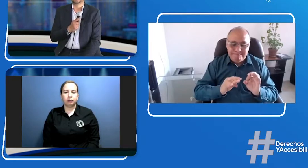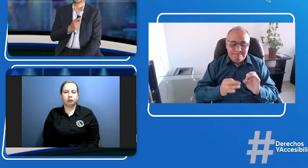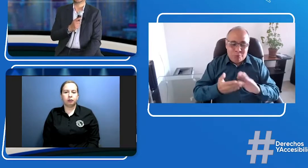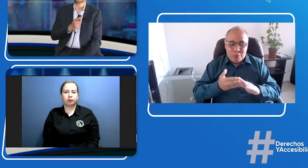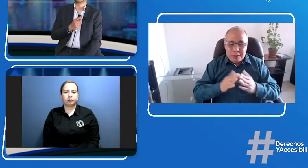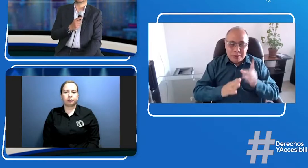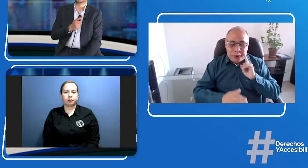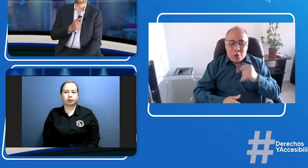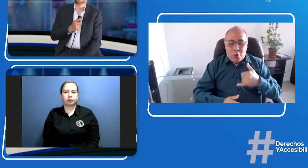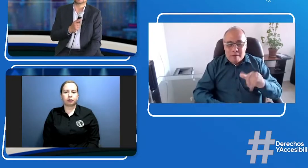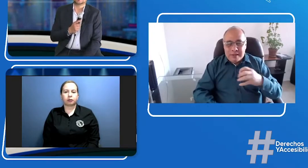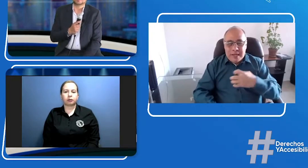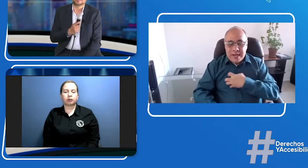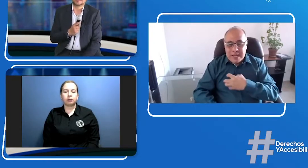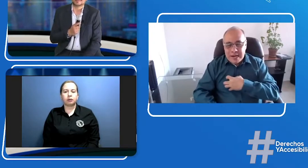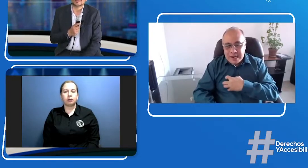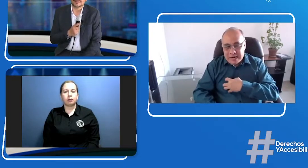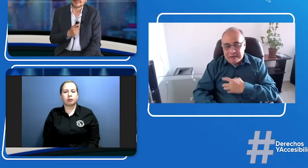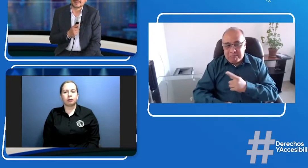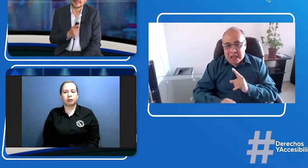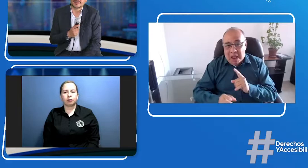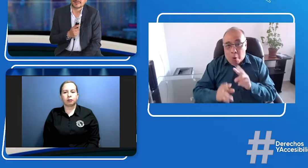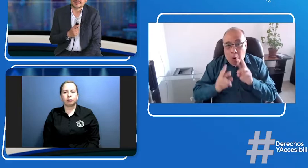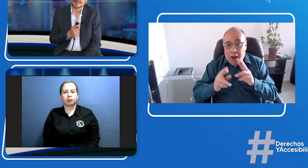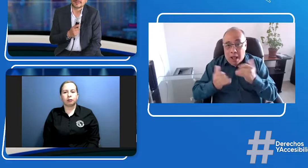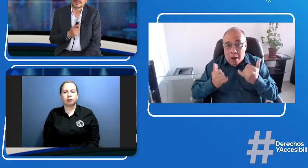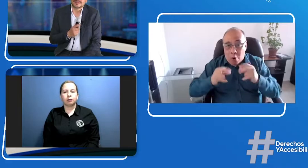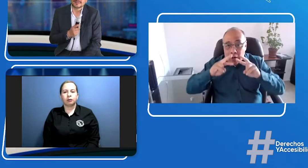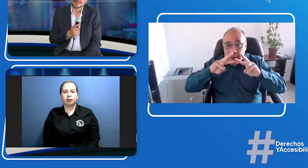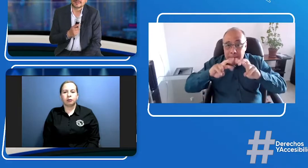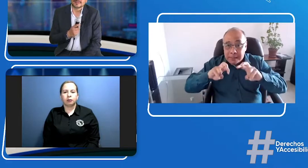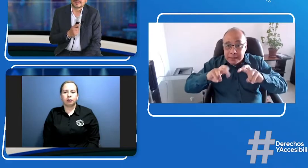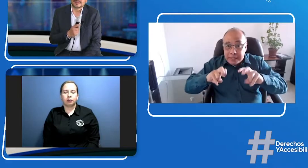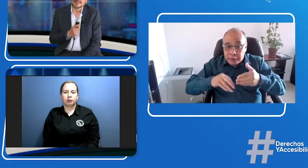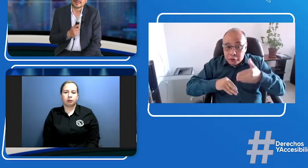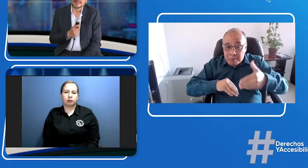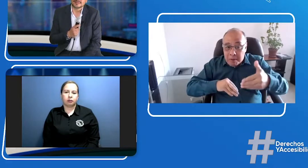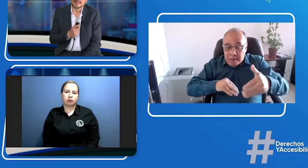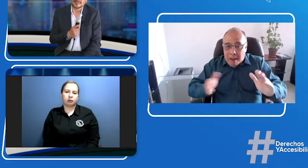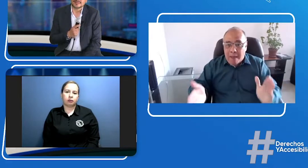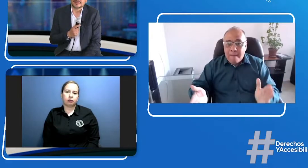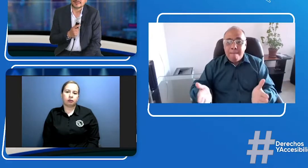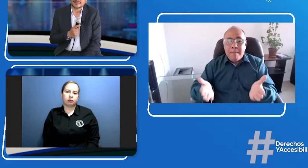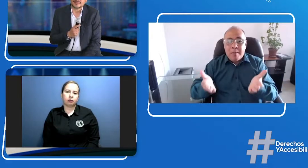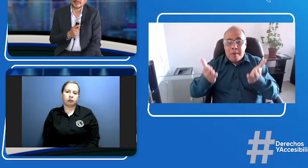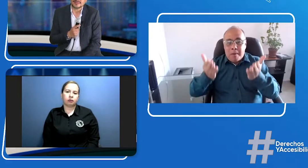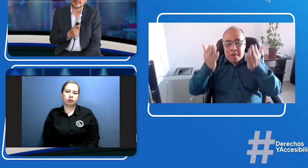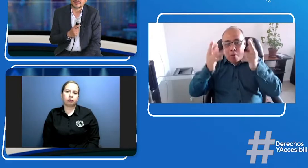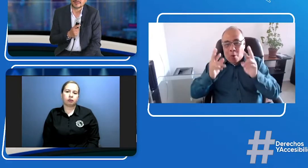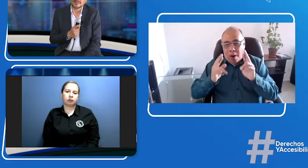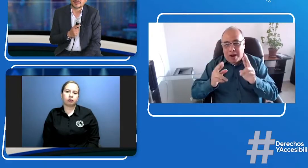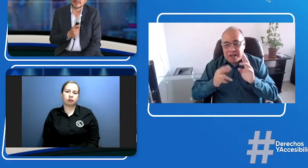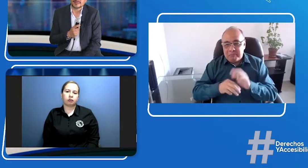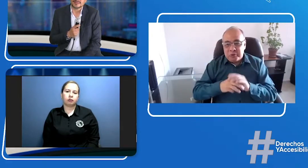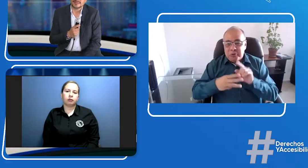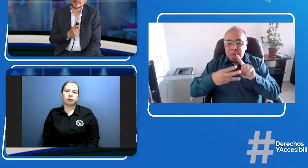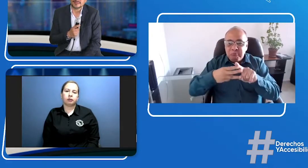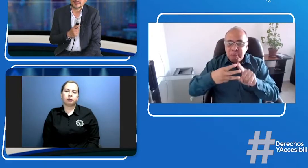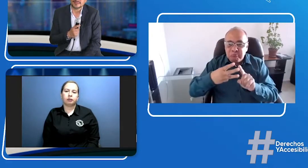investigación con la comunidad sorda? La comunidad sorda todavía tiene muchas quejas sobre la inclusión o la accesibilidad, más bien,